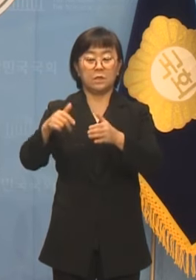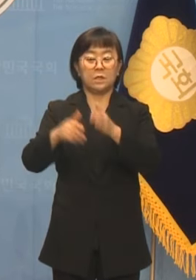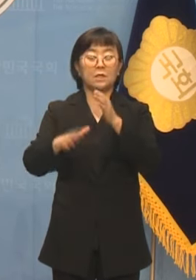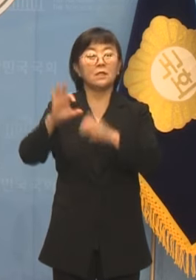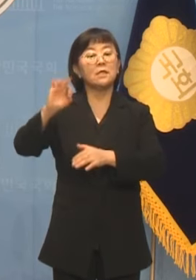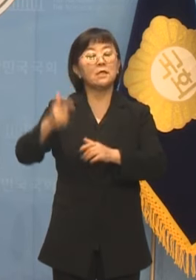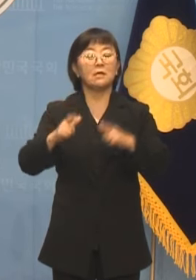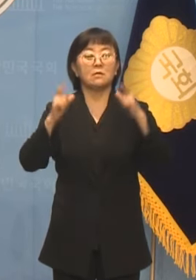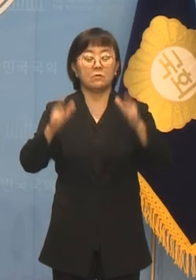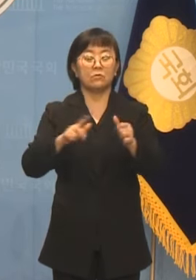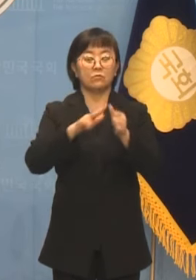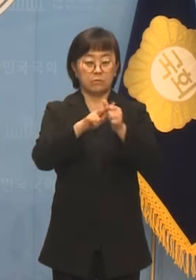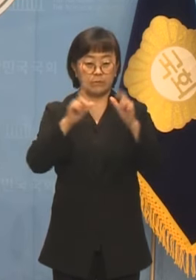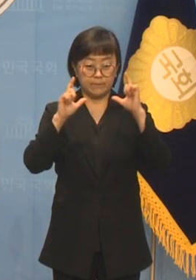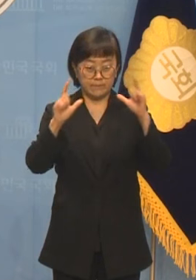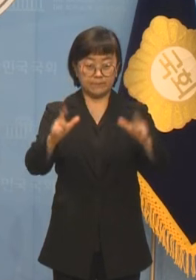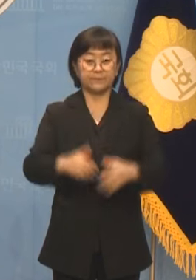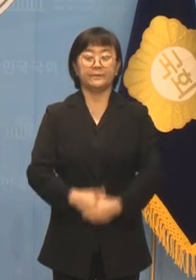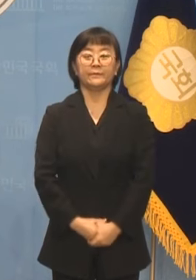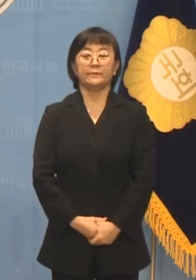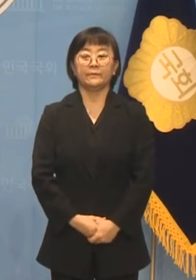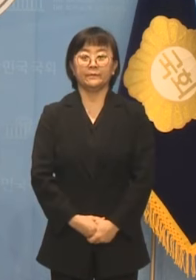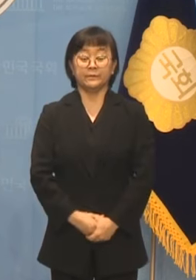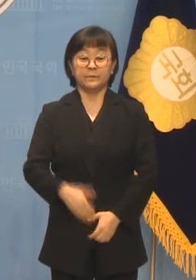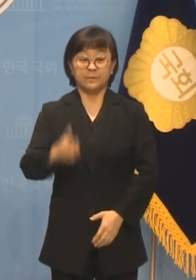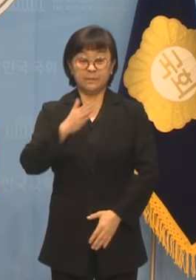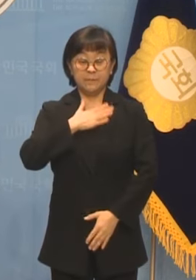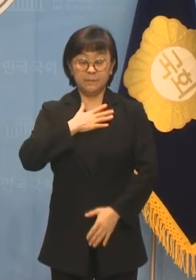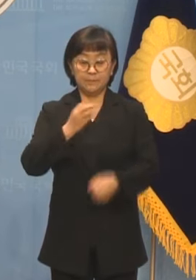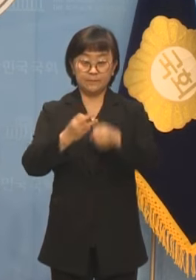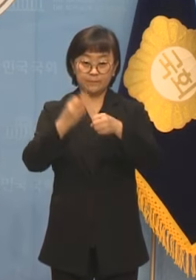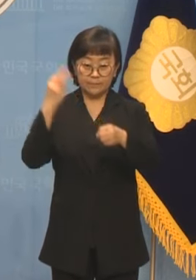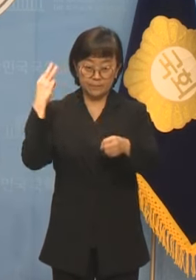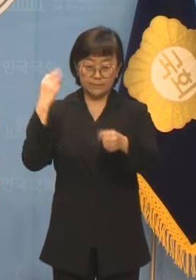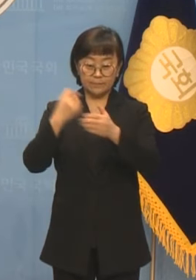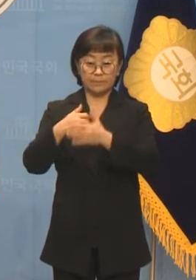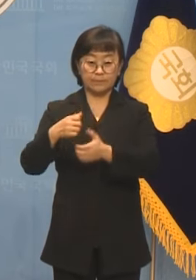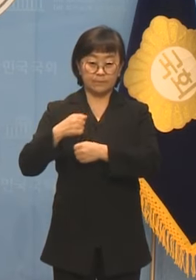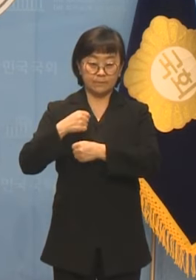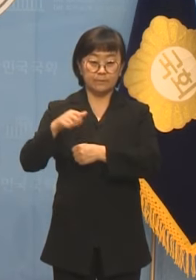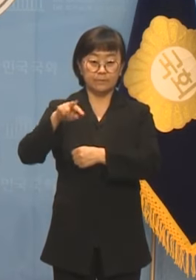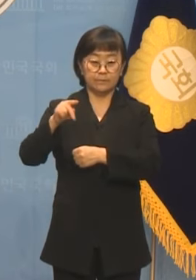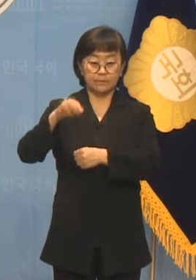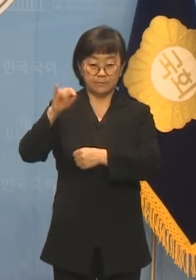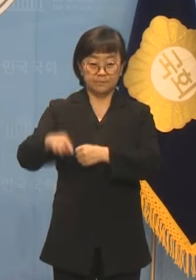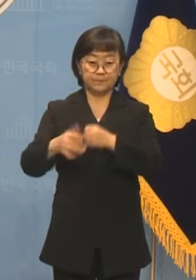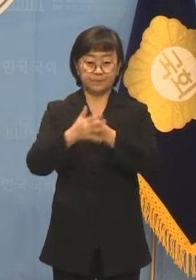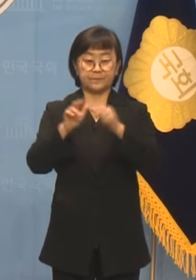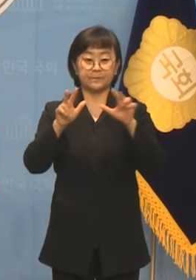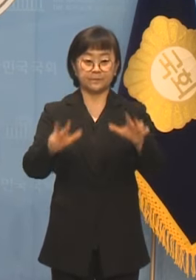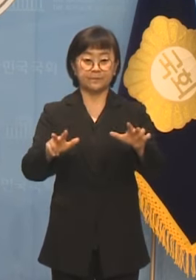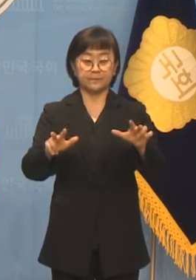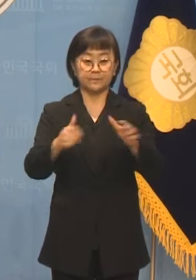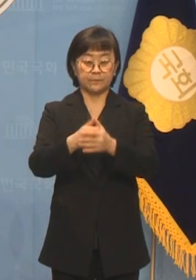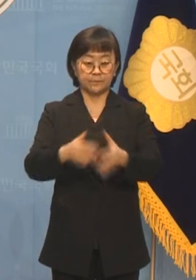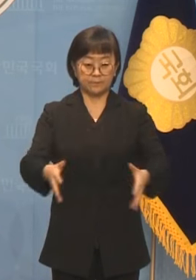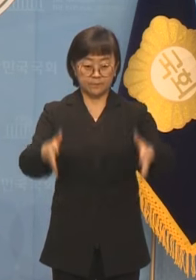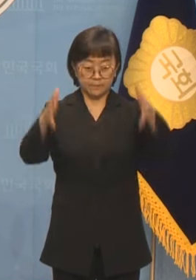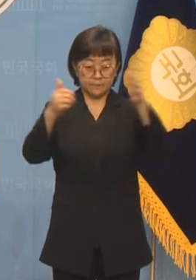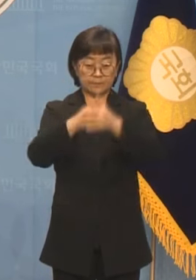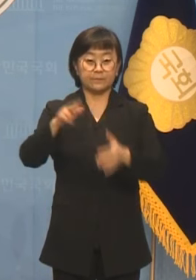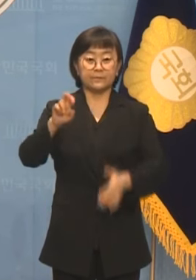선언합니다 저는 13년 전 육군 소위로 임관해 지금은 아파트로 바뀐